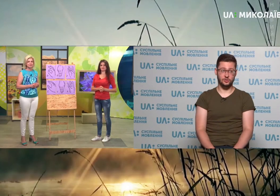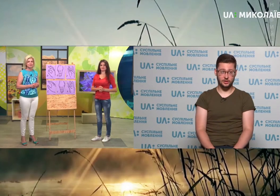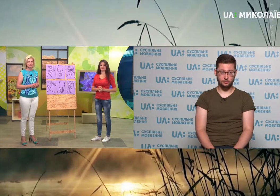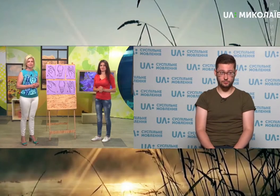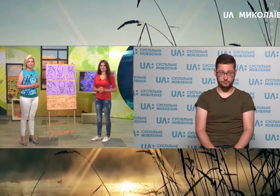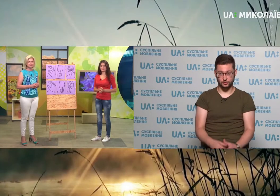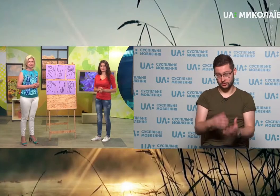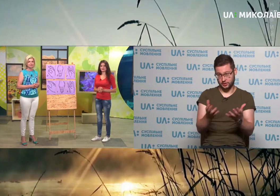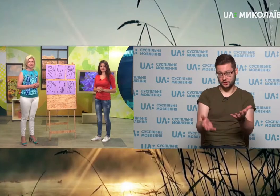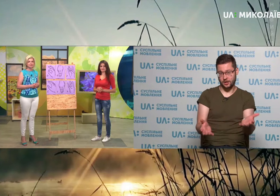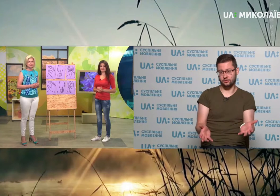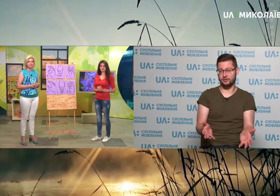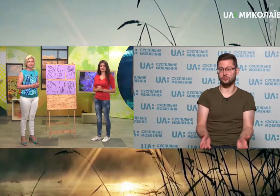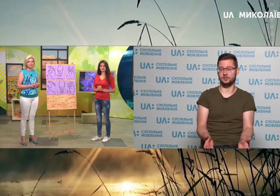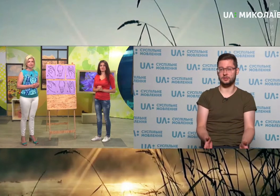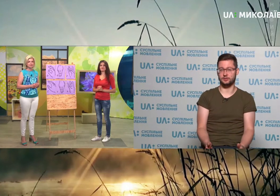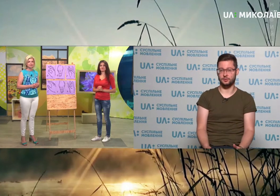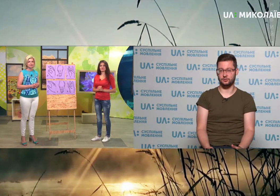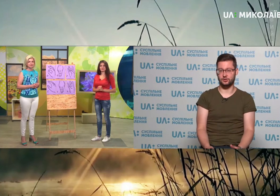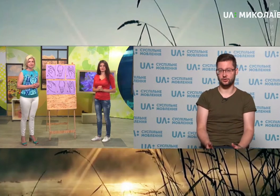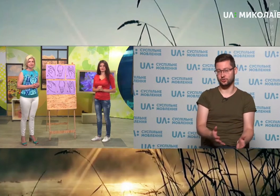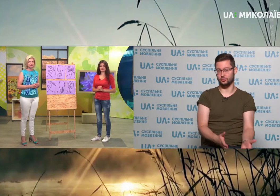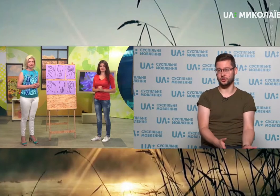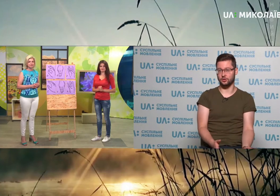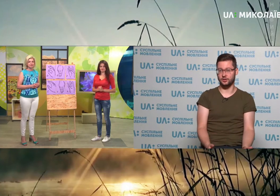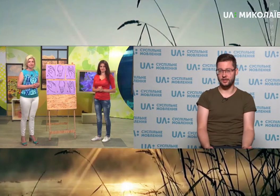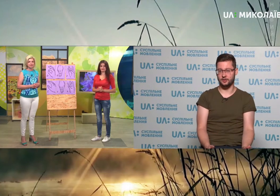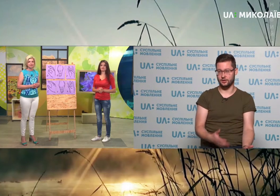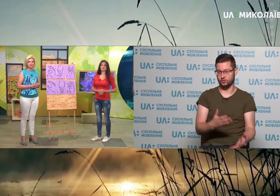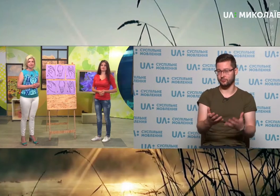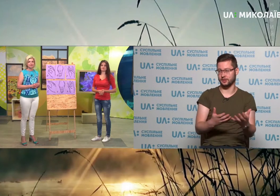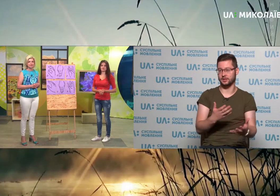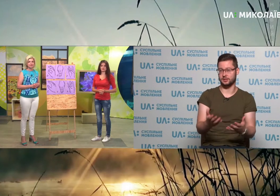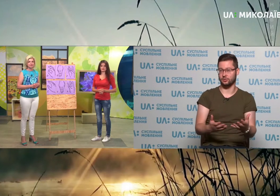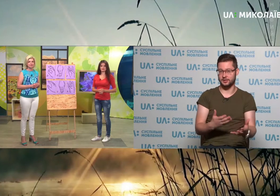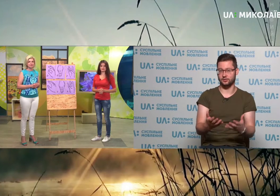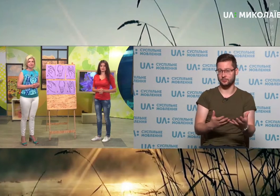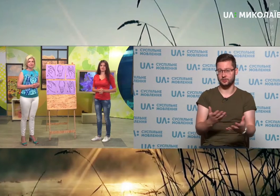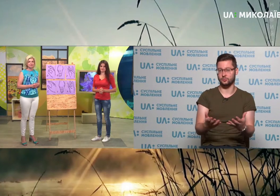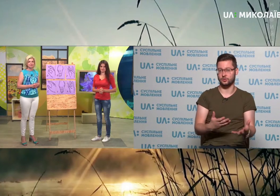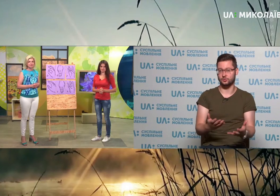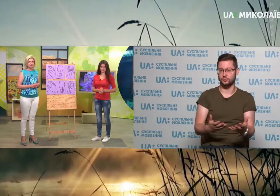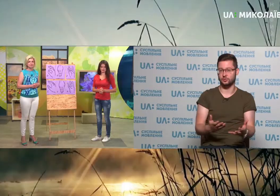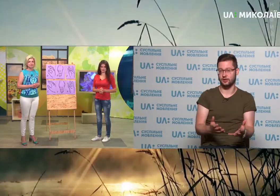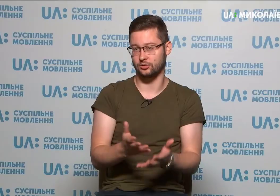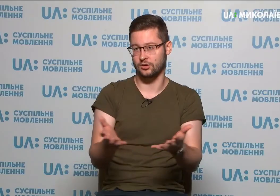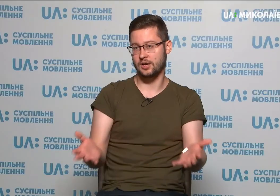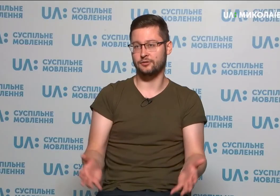зустрічаю на вулиці періодично нечуючих людей. І якщо б виникла ситуація, коли потрібно якось комунікувати, то в